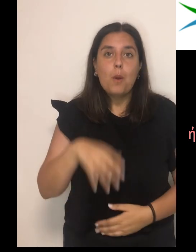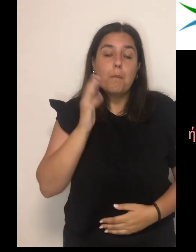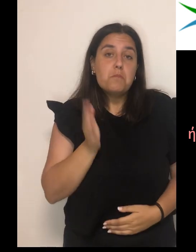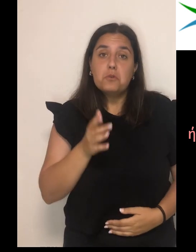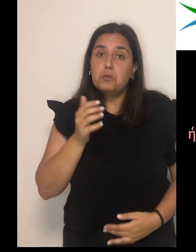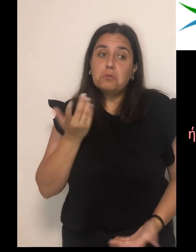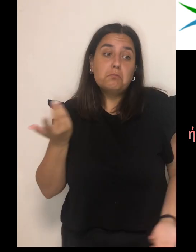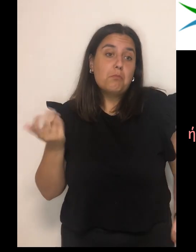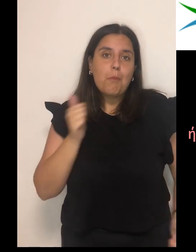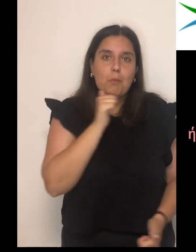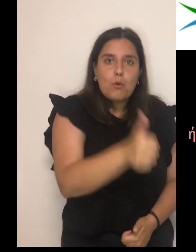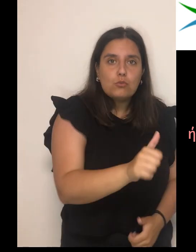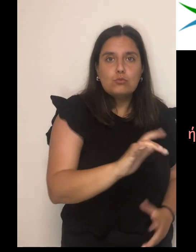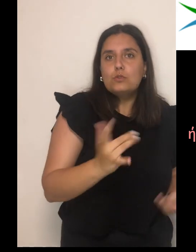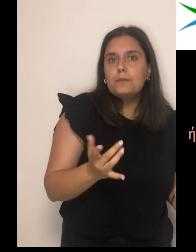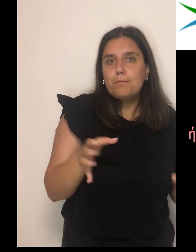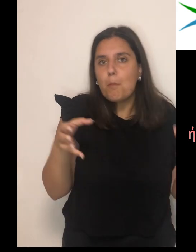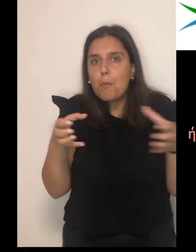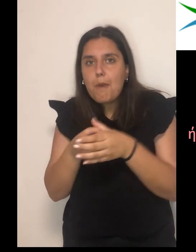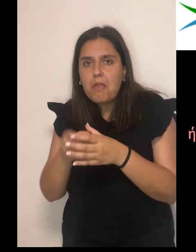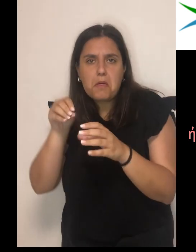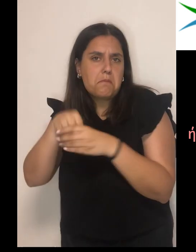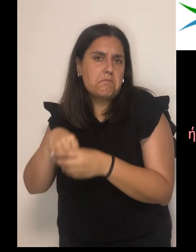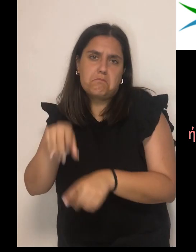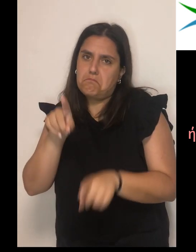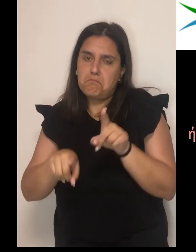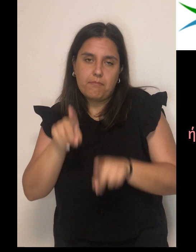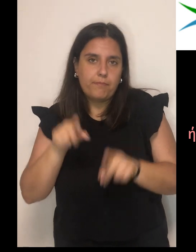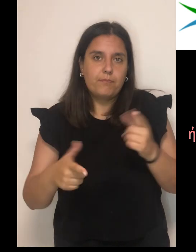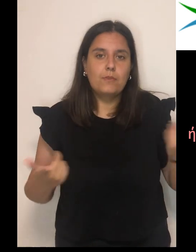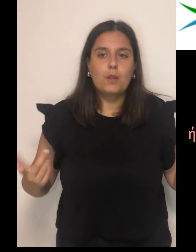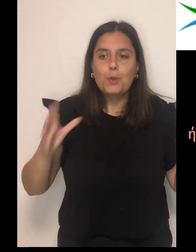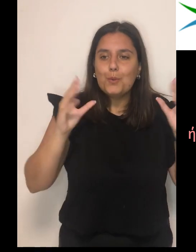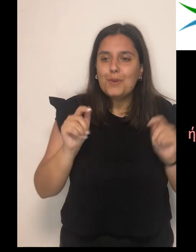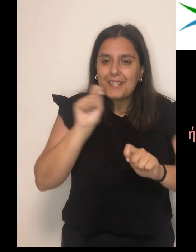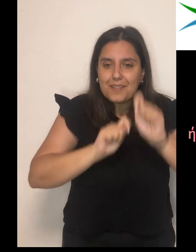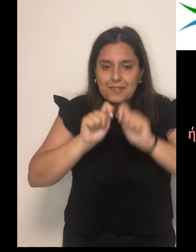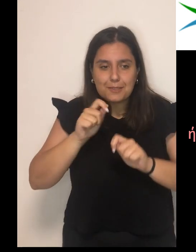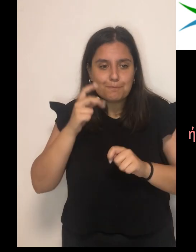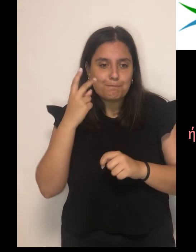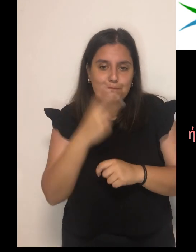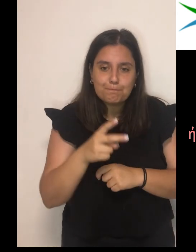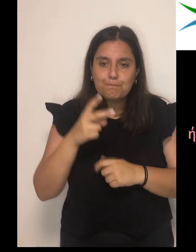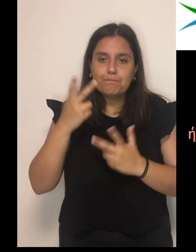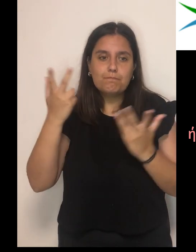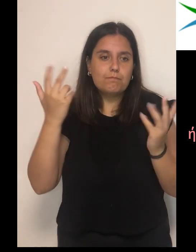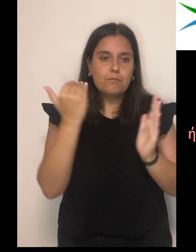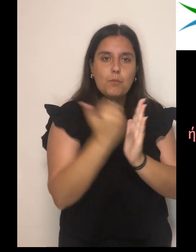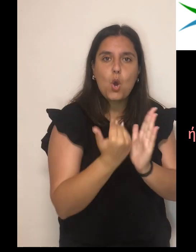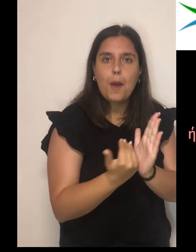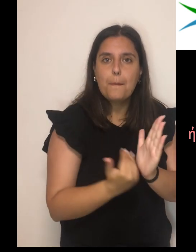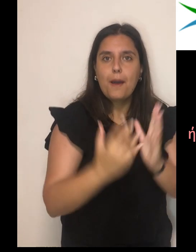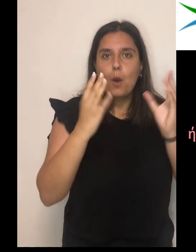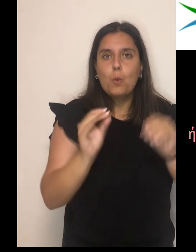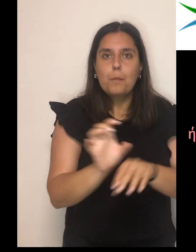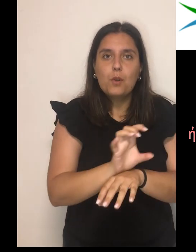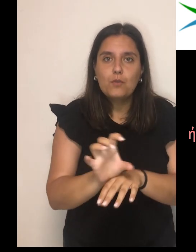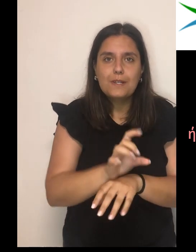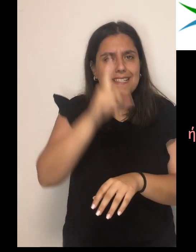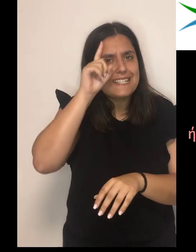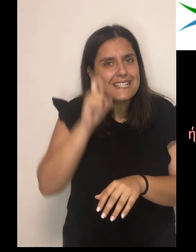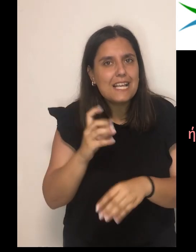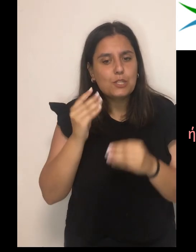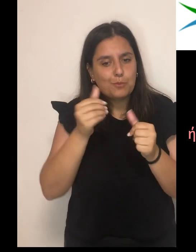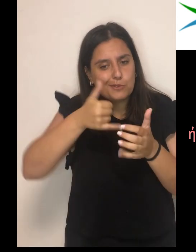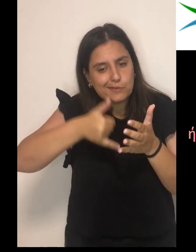Θα αναπτύσσεις αυτόνομα ή συμμετέχοντας σε ομάδες ανάπτυξης, εφαρμογές πληροφορικής, κατανοώντας τις